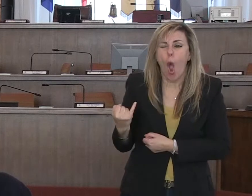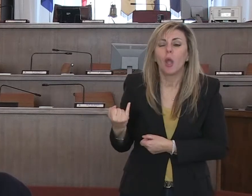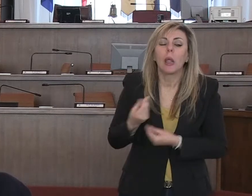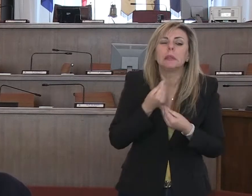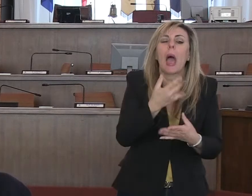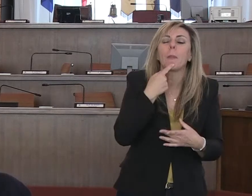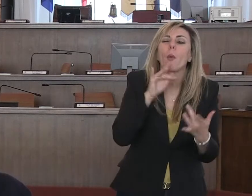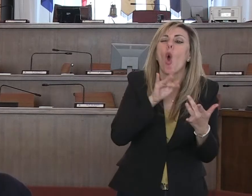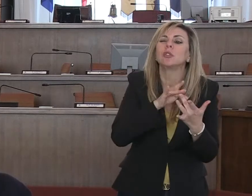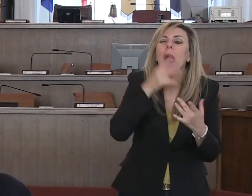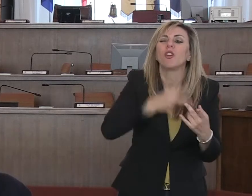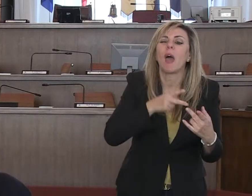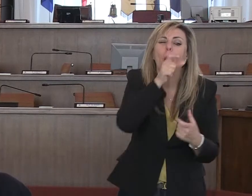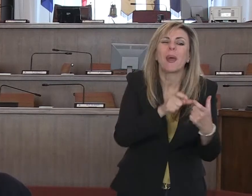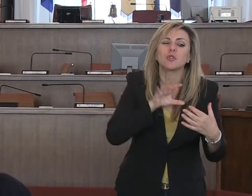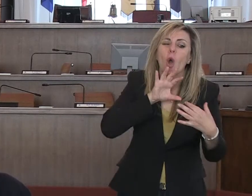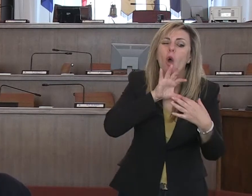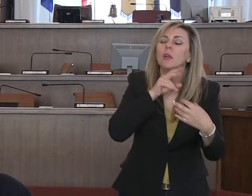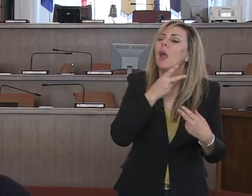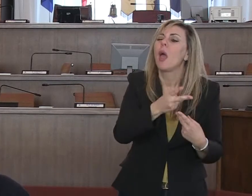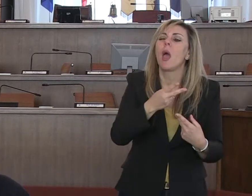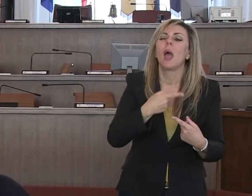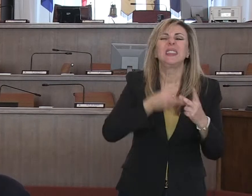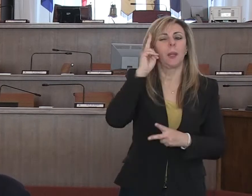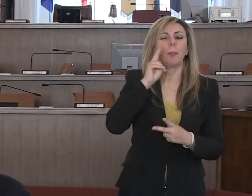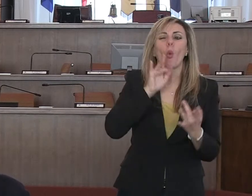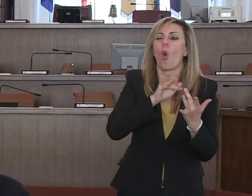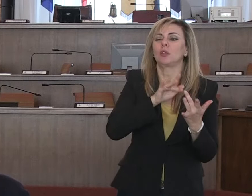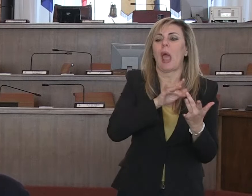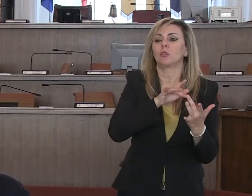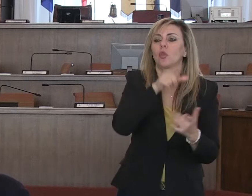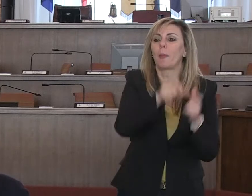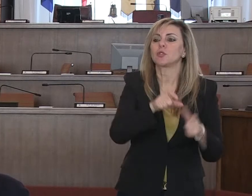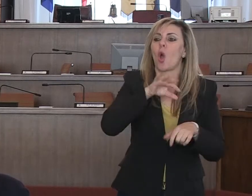soltanto a questo personale che è esposto maggiormente rispetto agli altri.